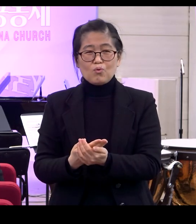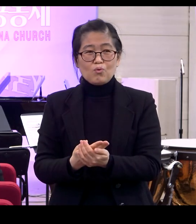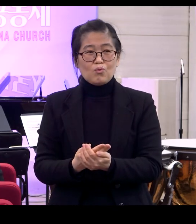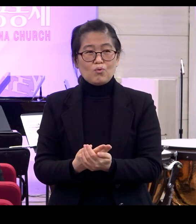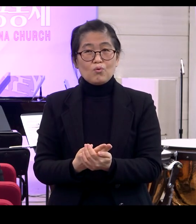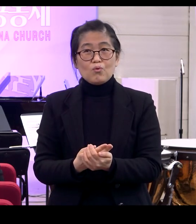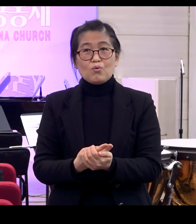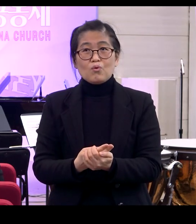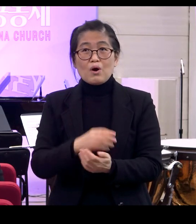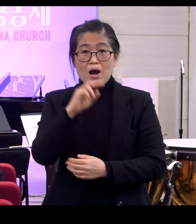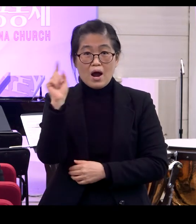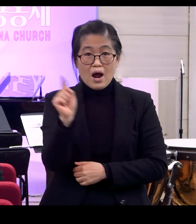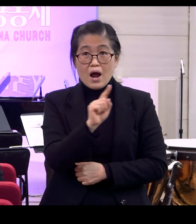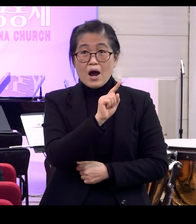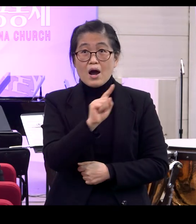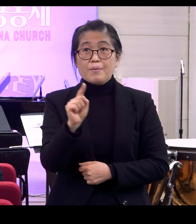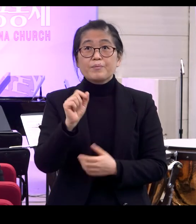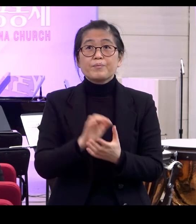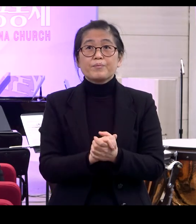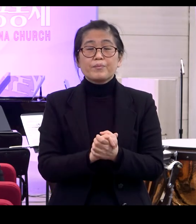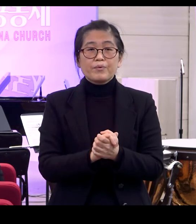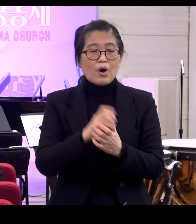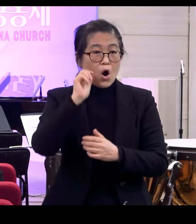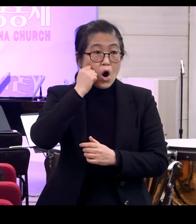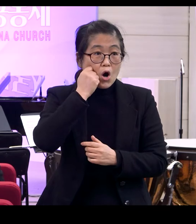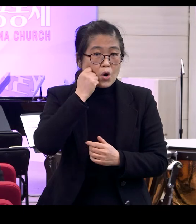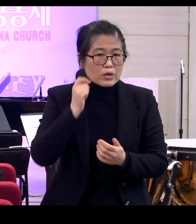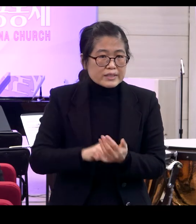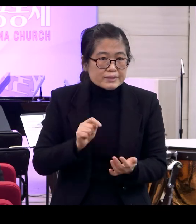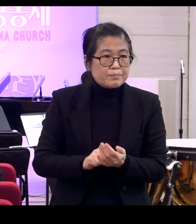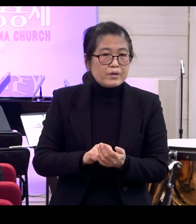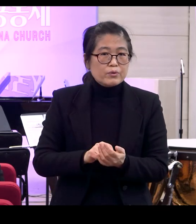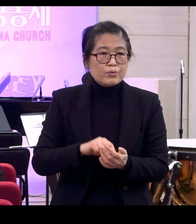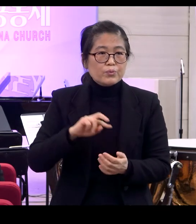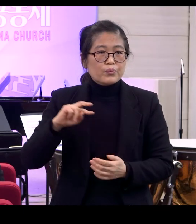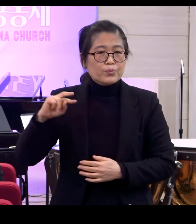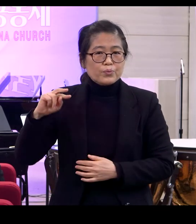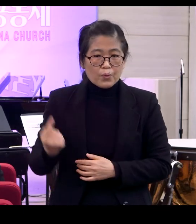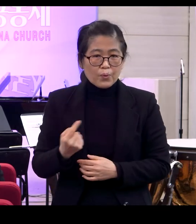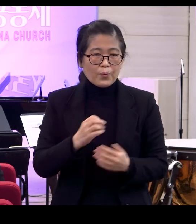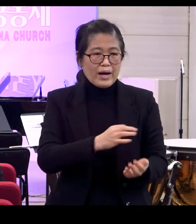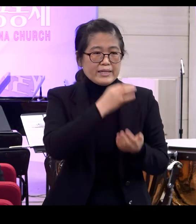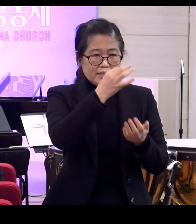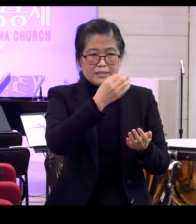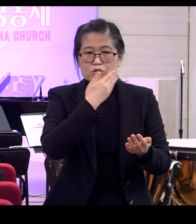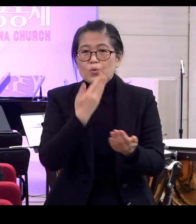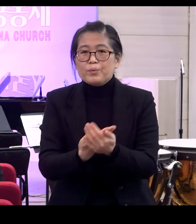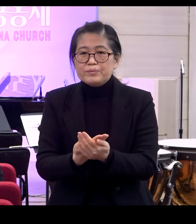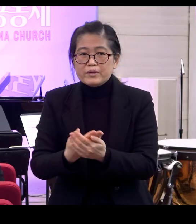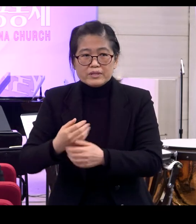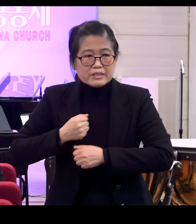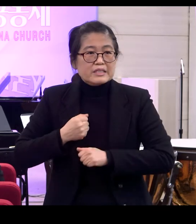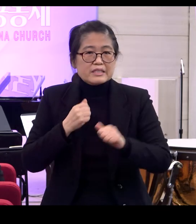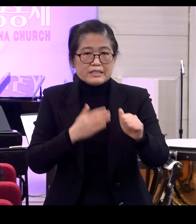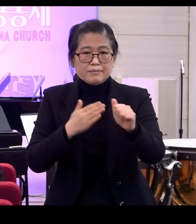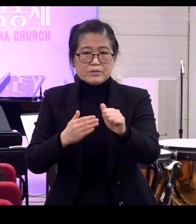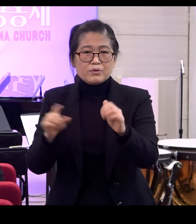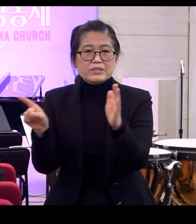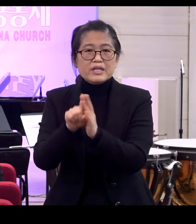아무리 어렵고 다급해도요 이 가치를 지켜야 합니다 이 존엄성을 지켜야 합니다 이게 신앙인이에요